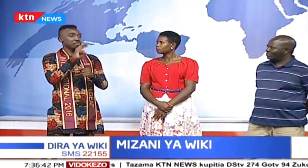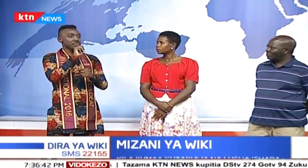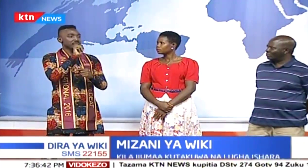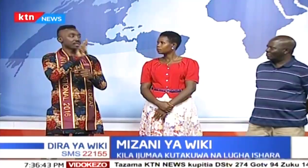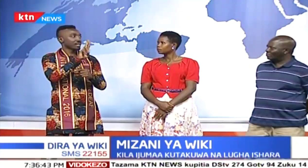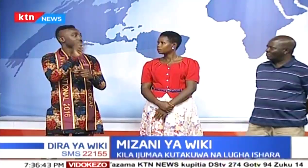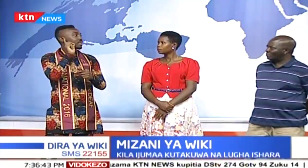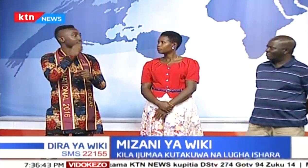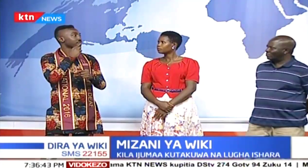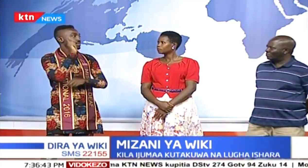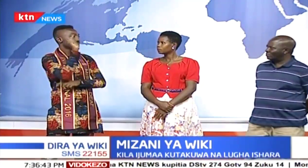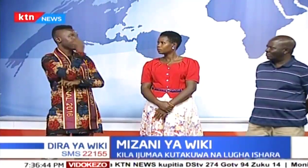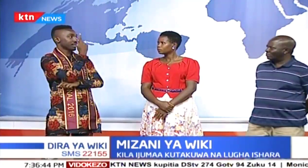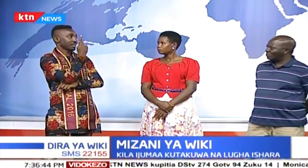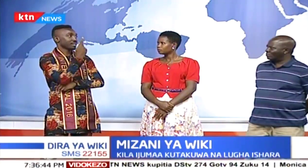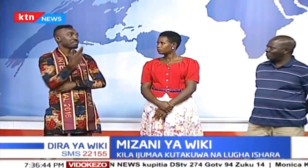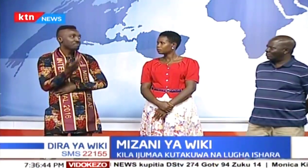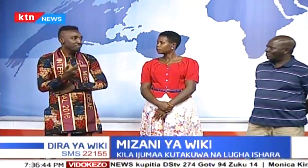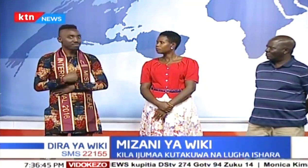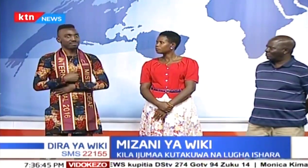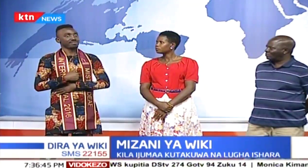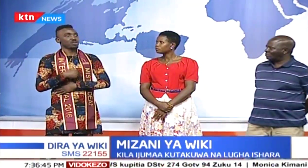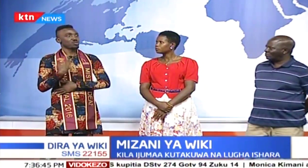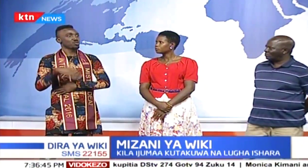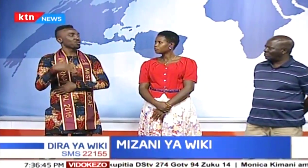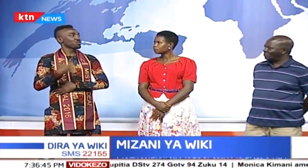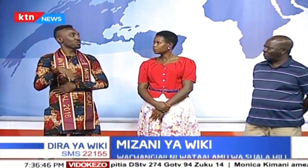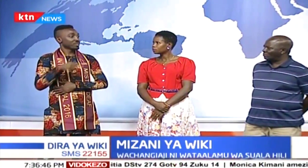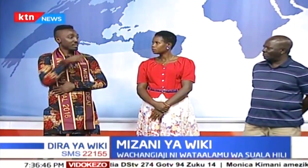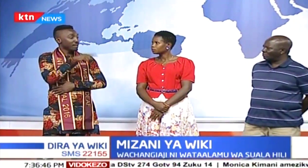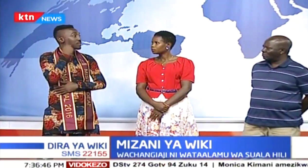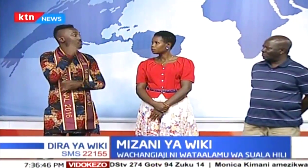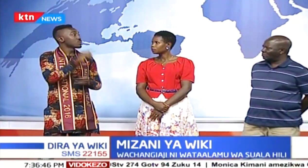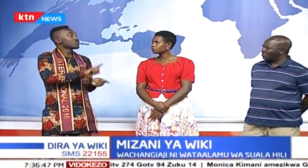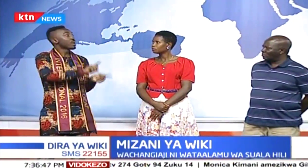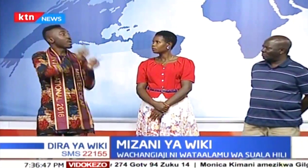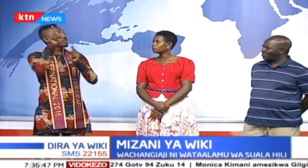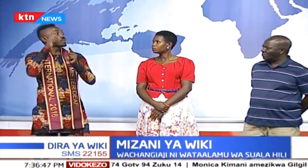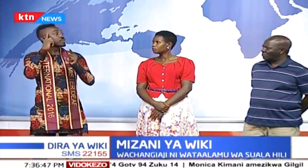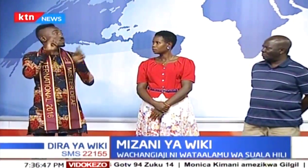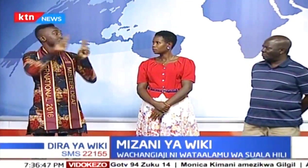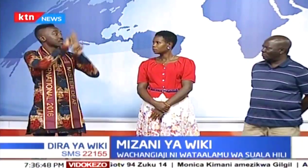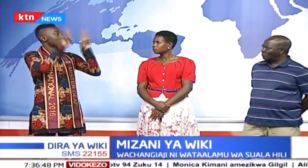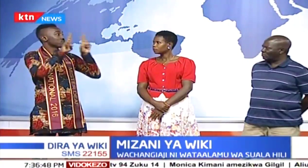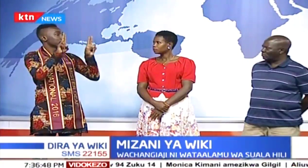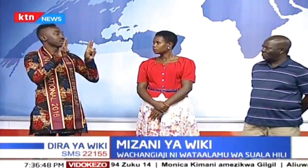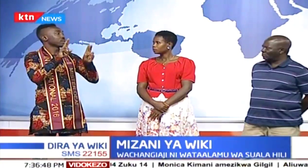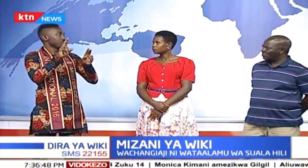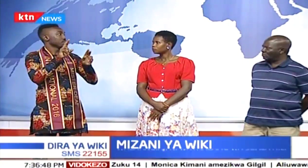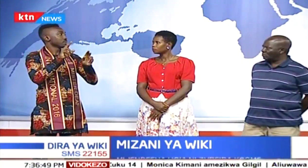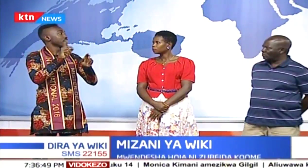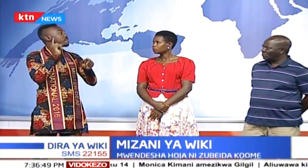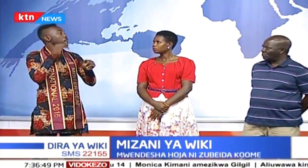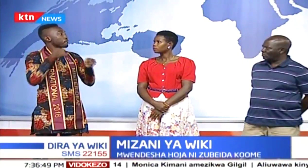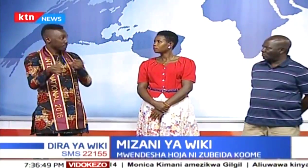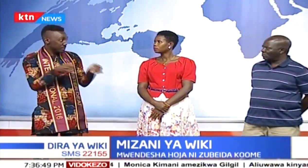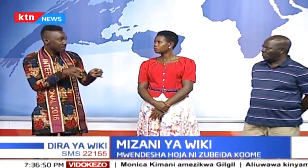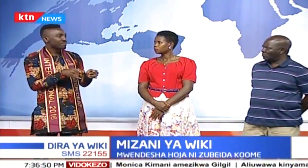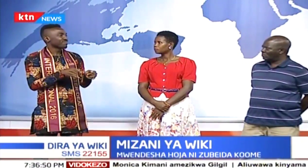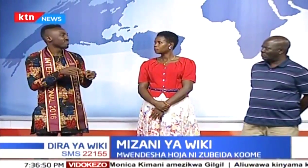mashindano mbali mbali, kushuleni, ikayafika daraja ya kitaifa.